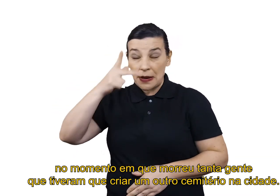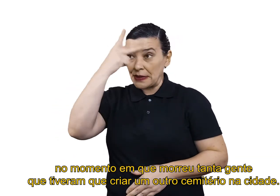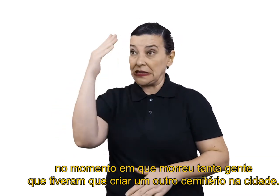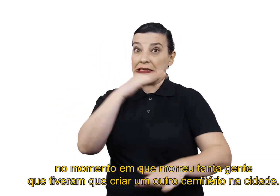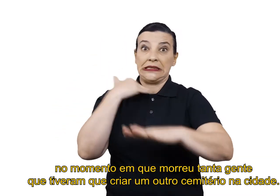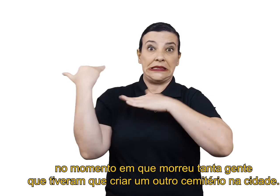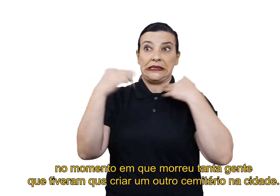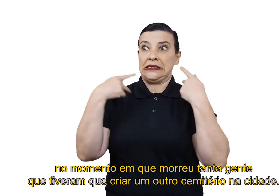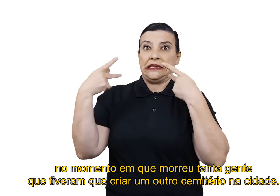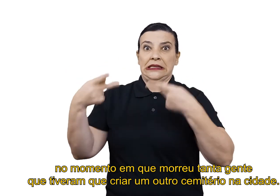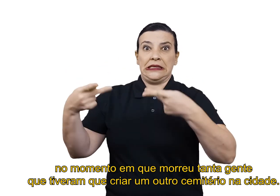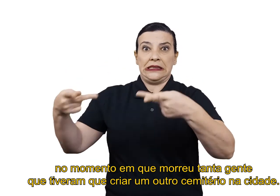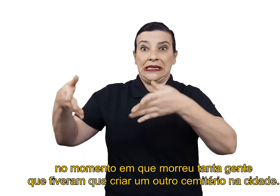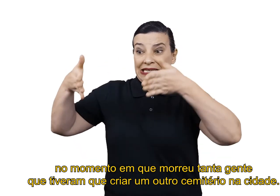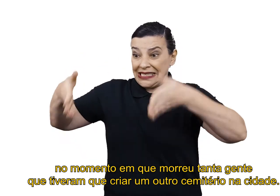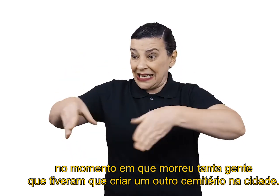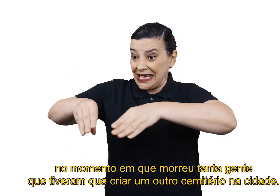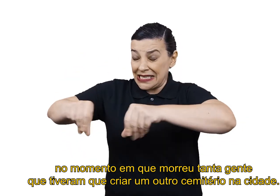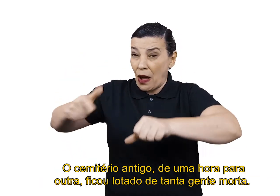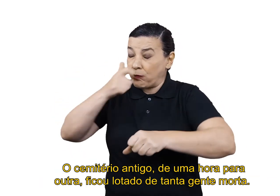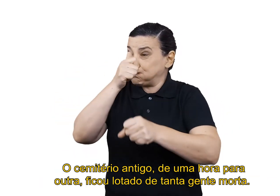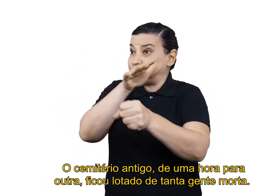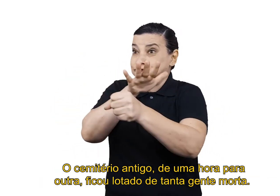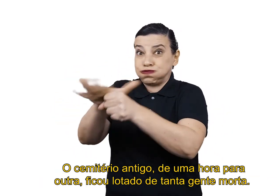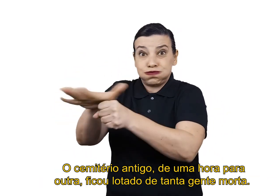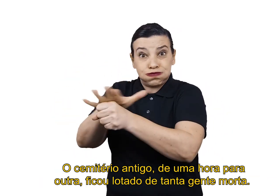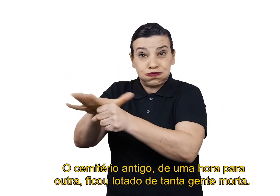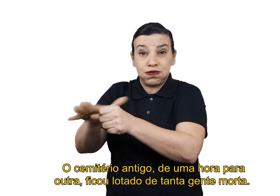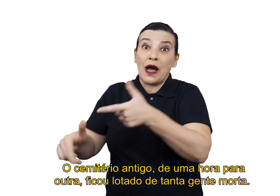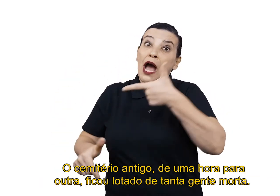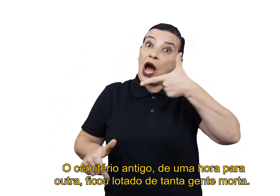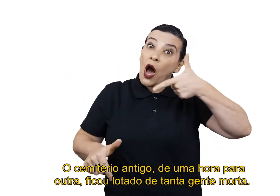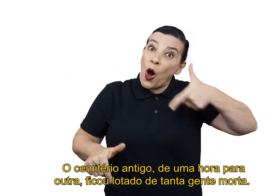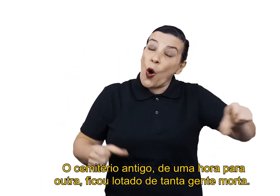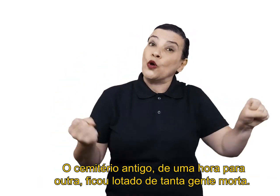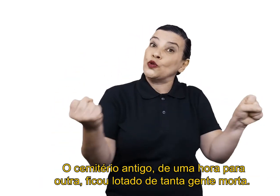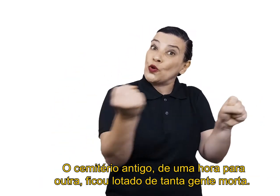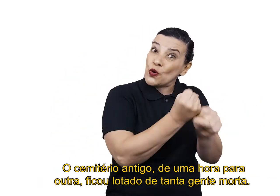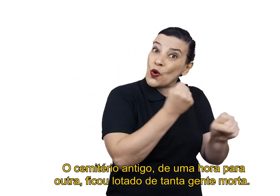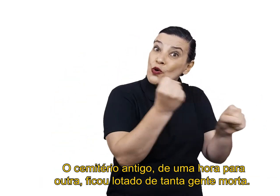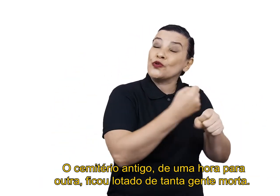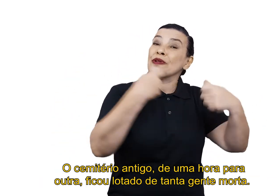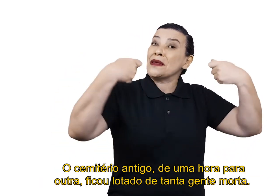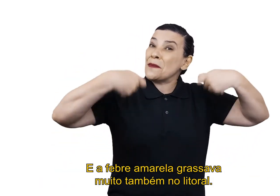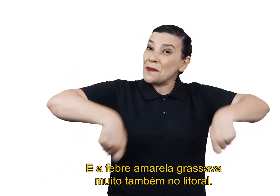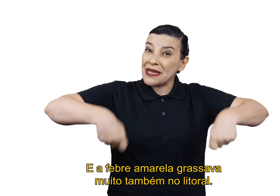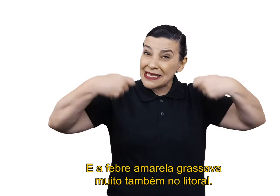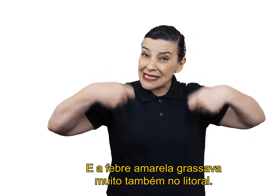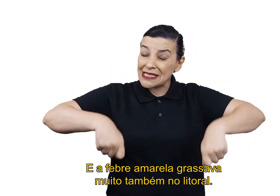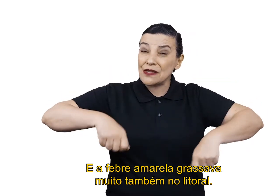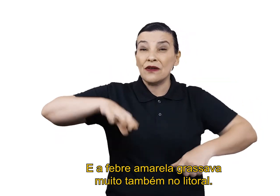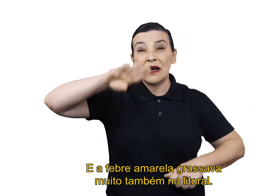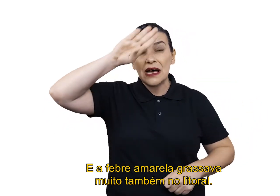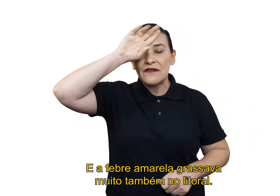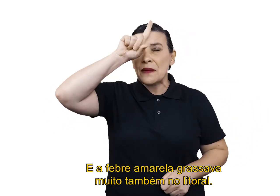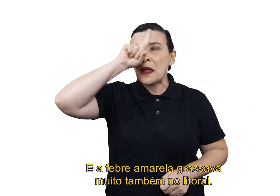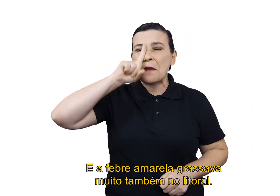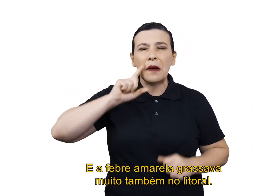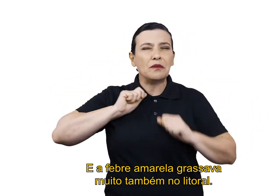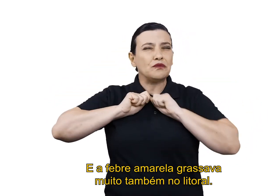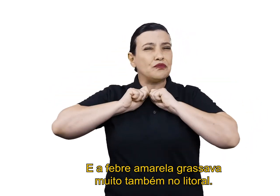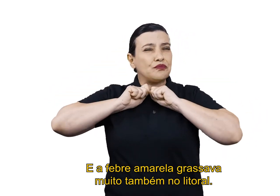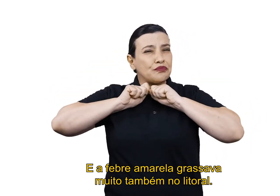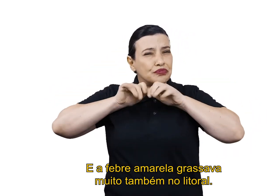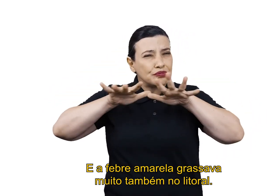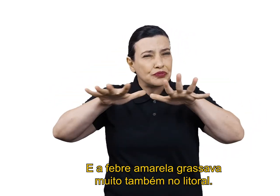tanta gente que tiveram que criar um outro cemitério na cidade. O cemitério antigo, de uma hora pra outra, ficou lotado, de tanta gente morta. E a febre amarela graçava